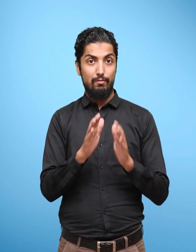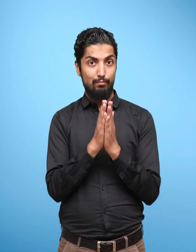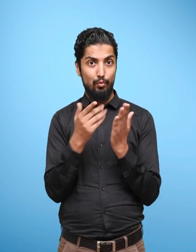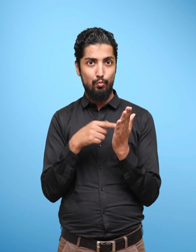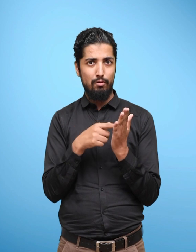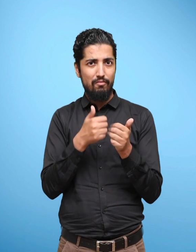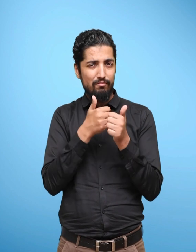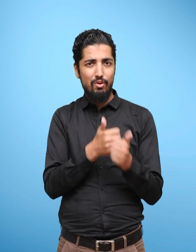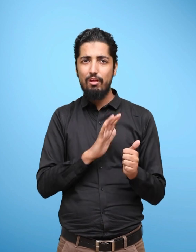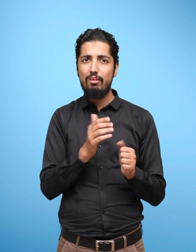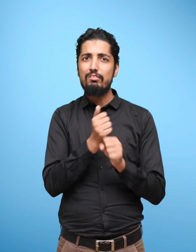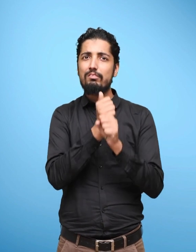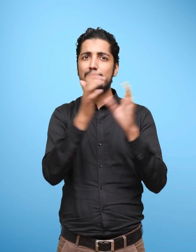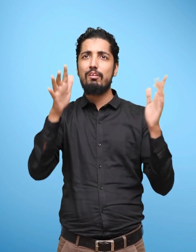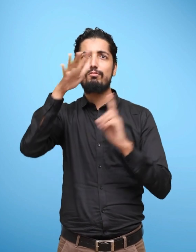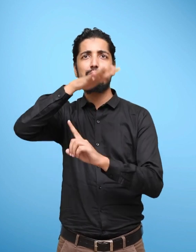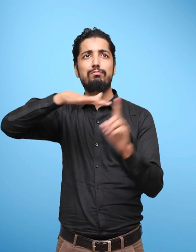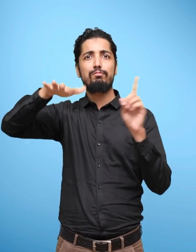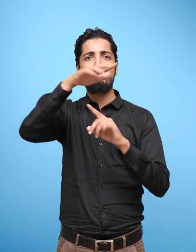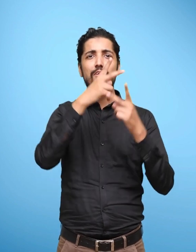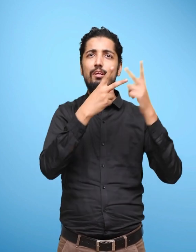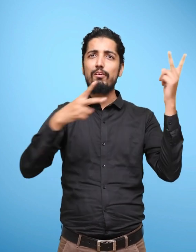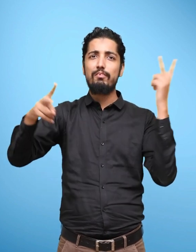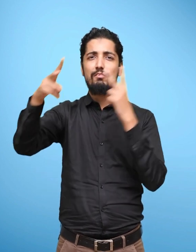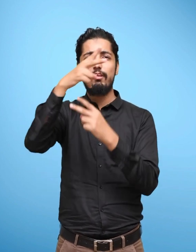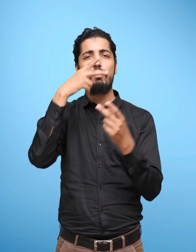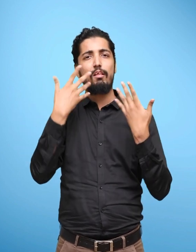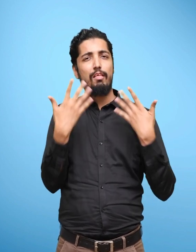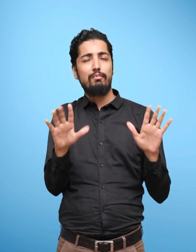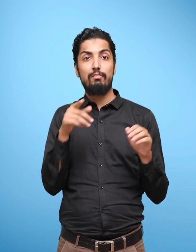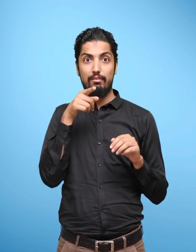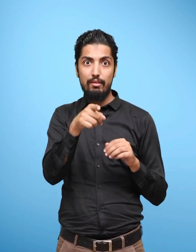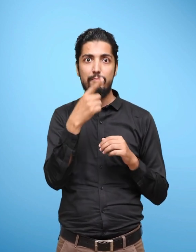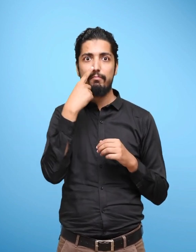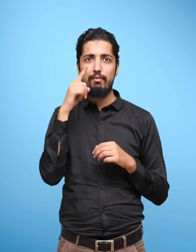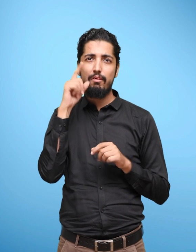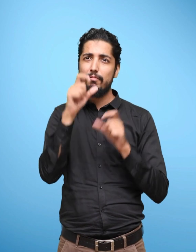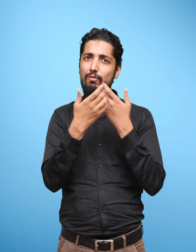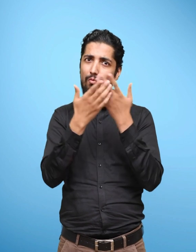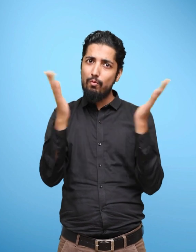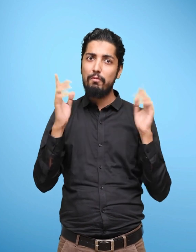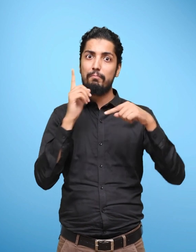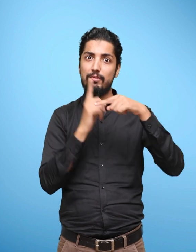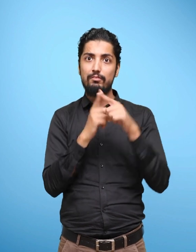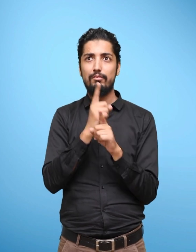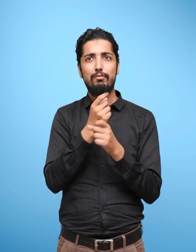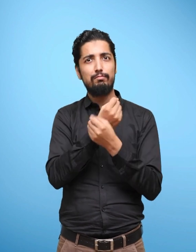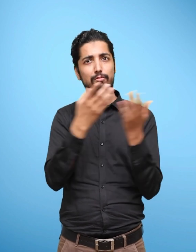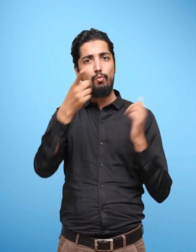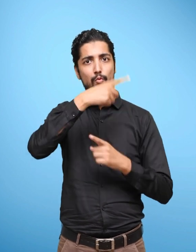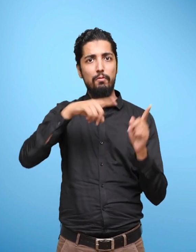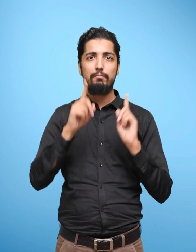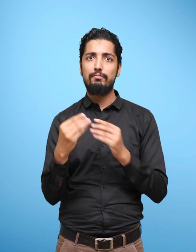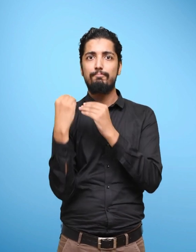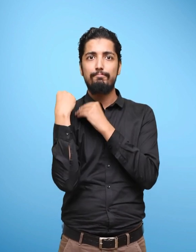Therefore, We as Teachers or Parents Need to Value this Learning Which goes Beyond the Textbook And